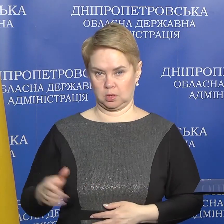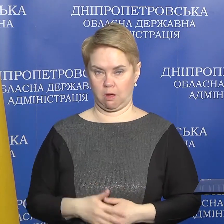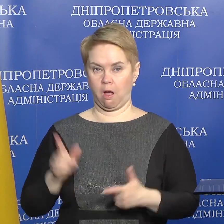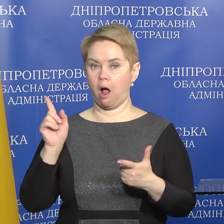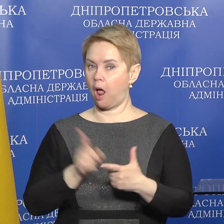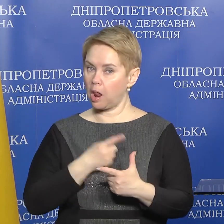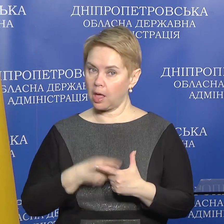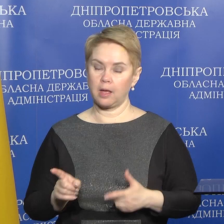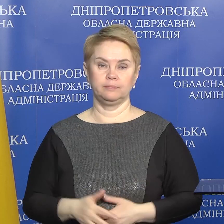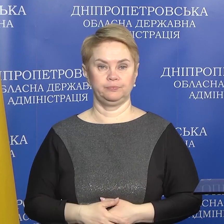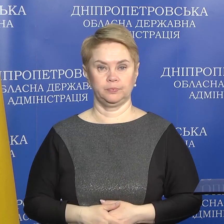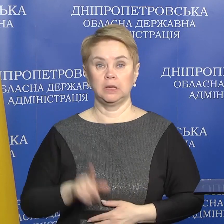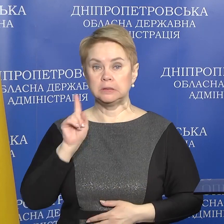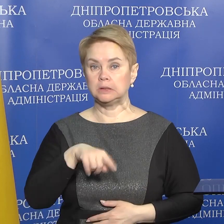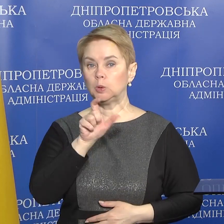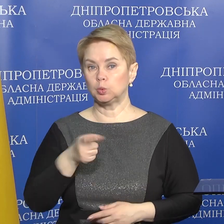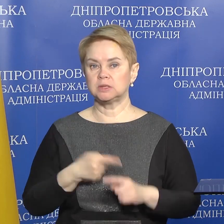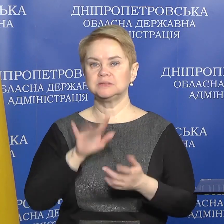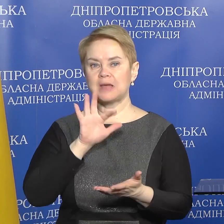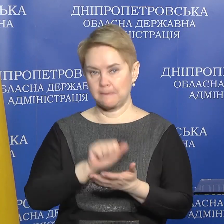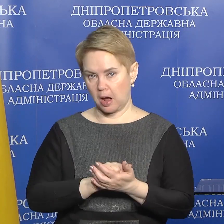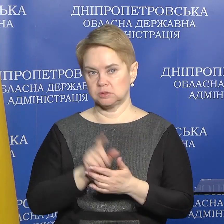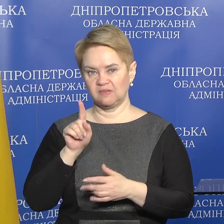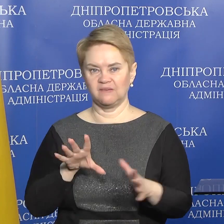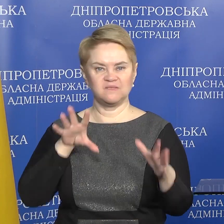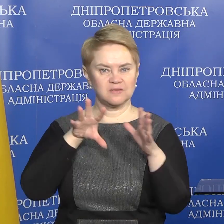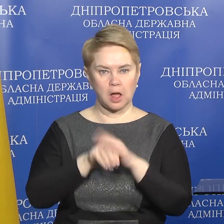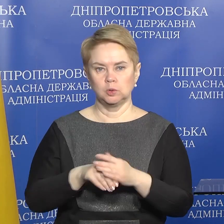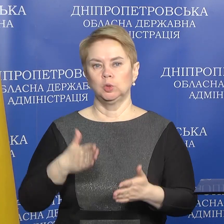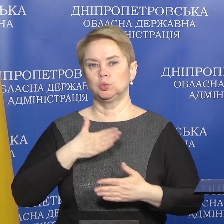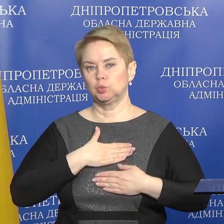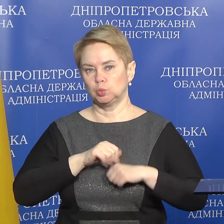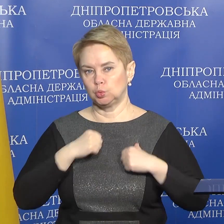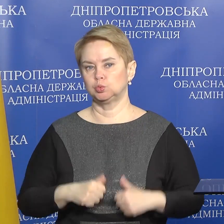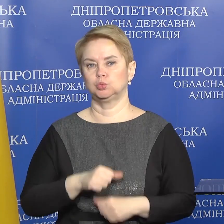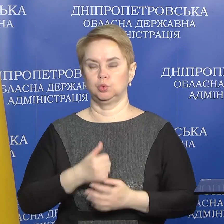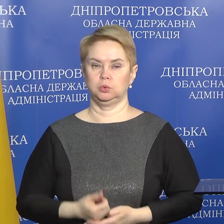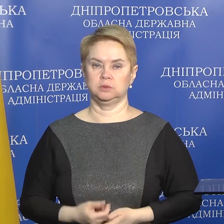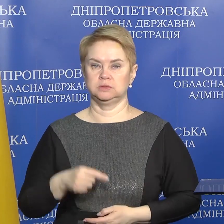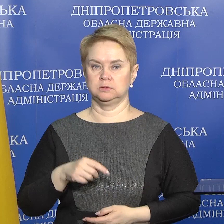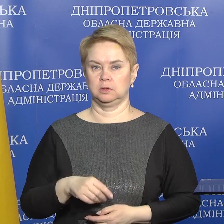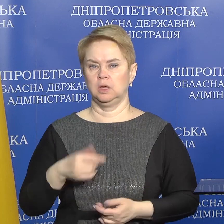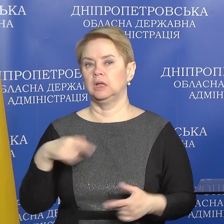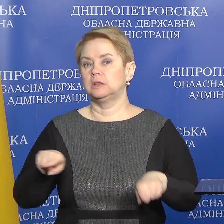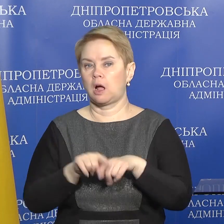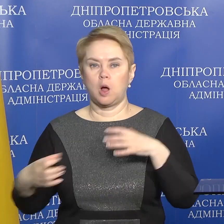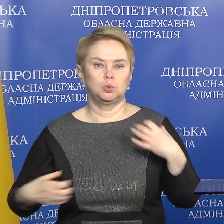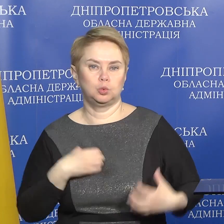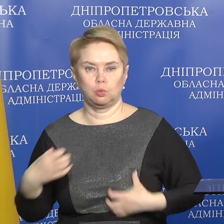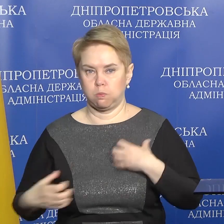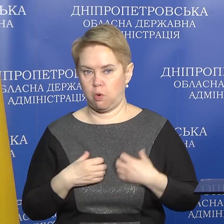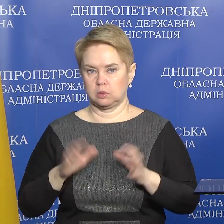Але ті люди, які цим займаються, вони вкладаються душу і серце. Це така турбота, таке